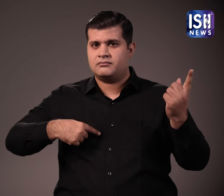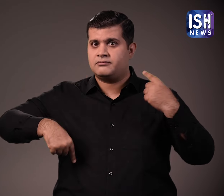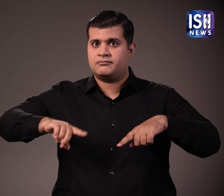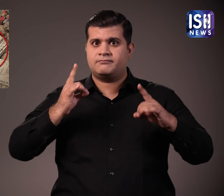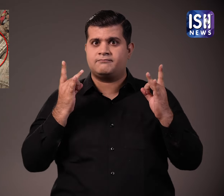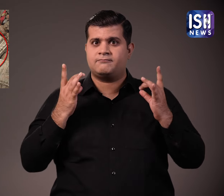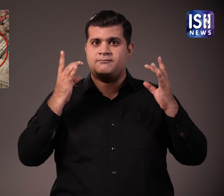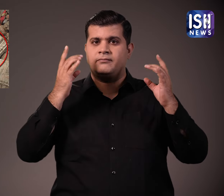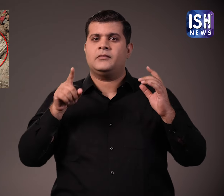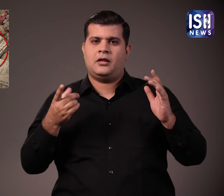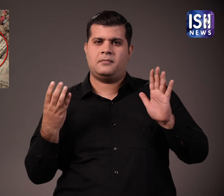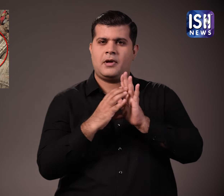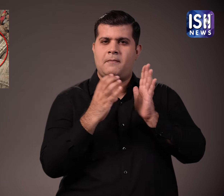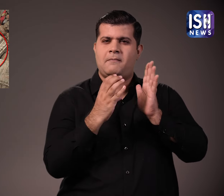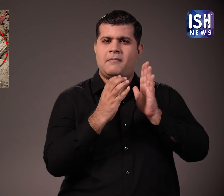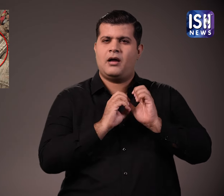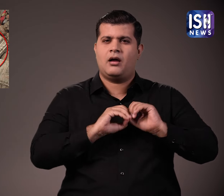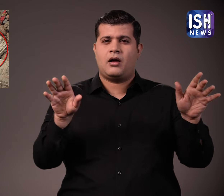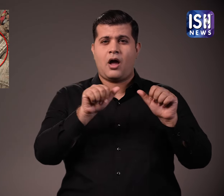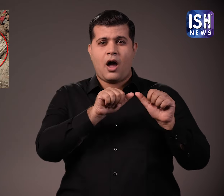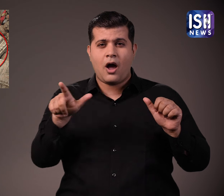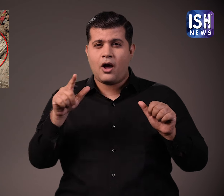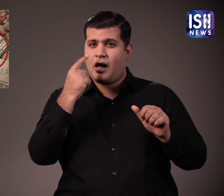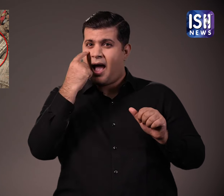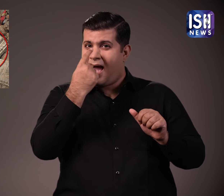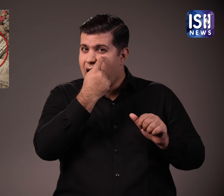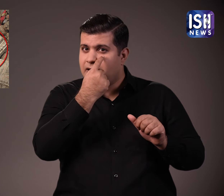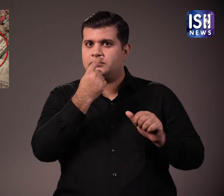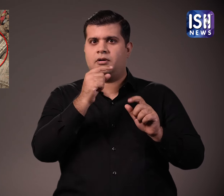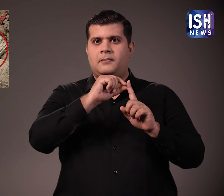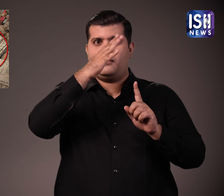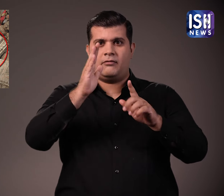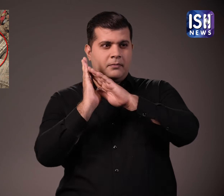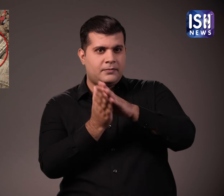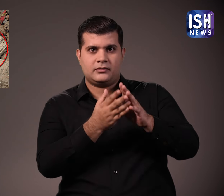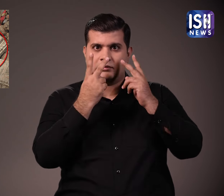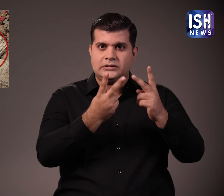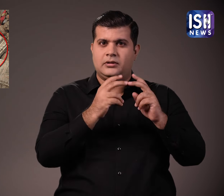जैन समुदाई गुस्से में है और और आईस अन पावागर अटाक पोस्ट को साजा कर रहे है.